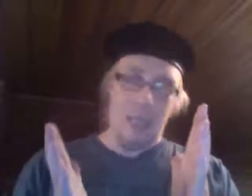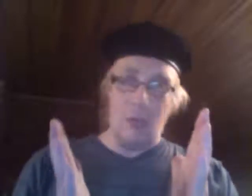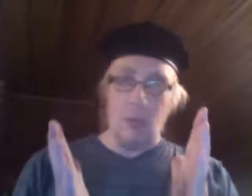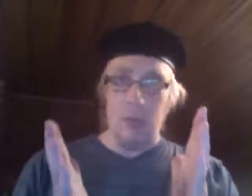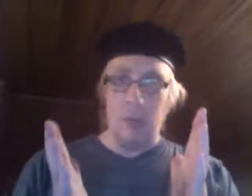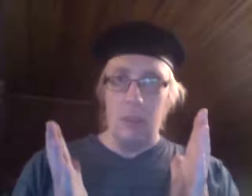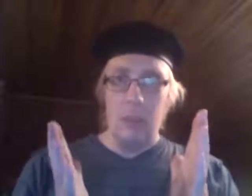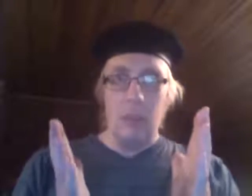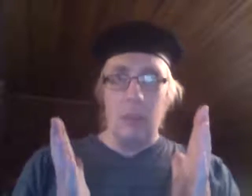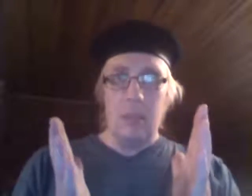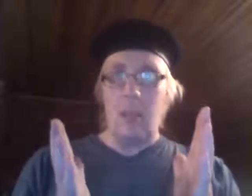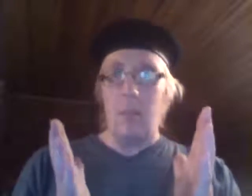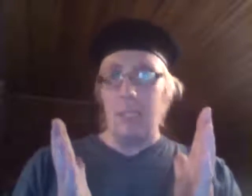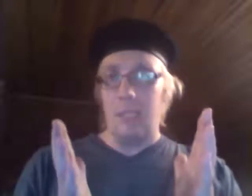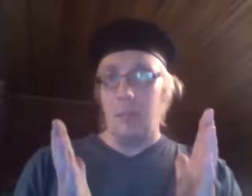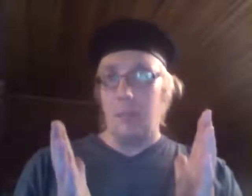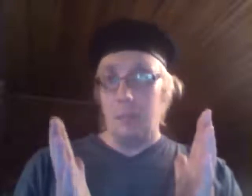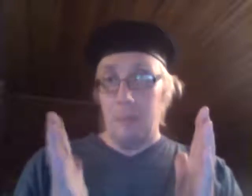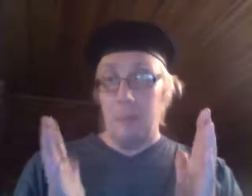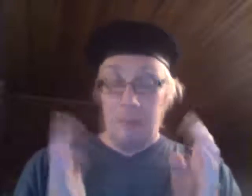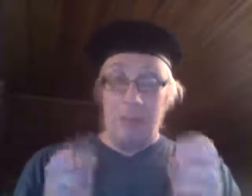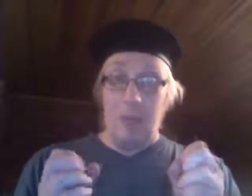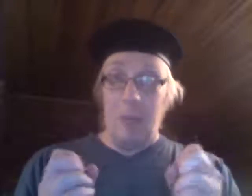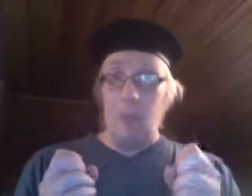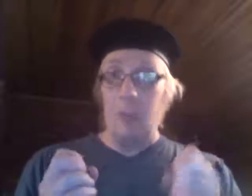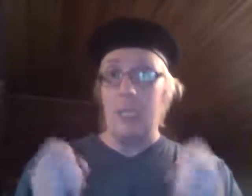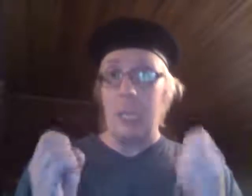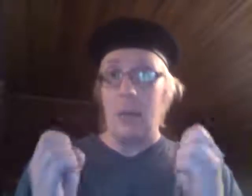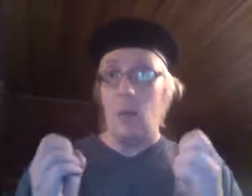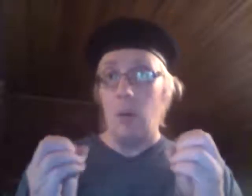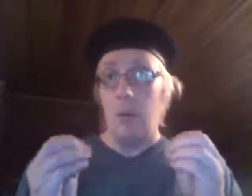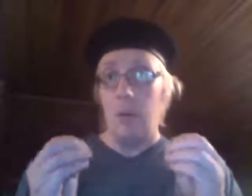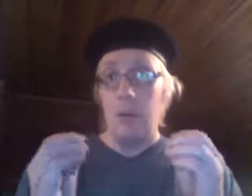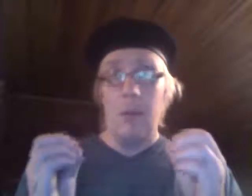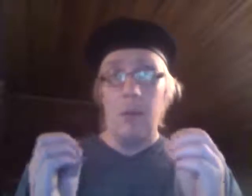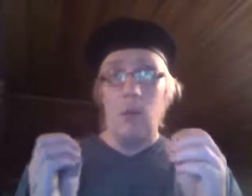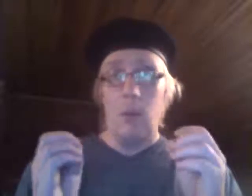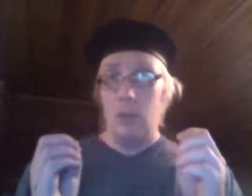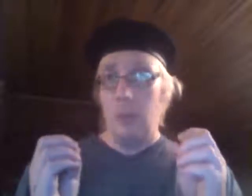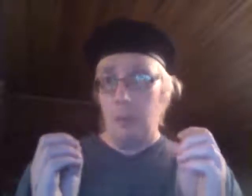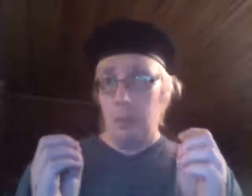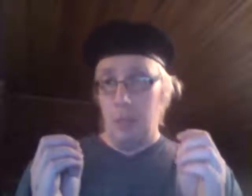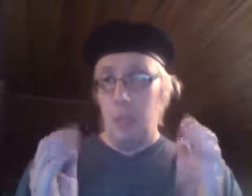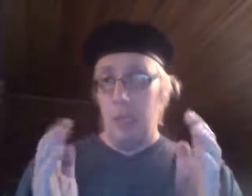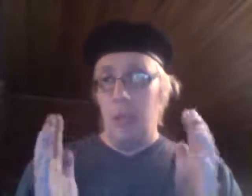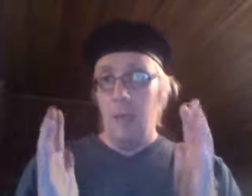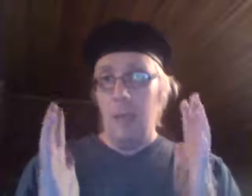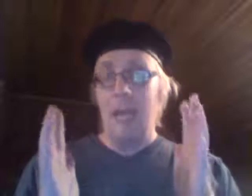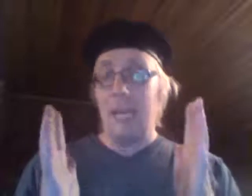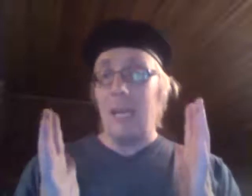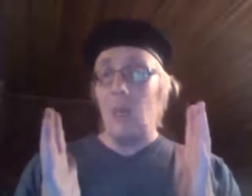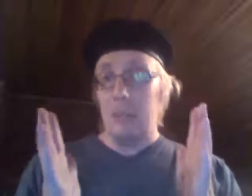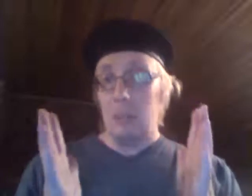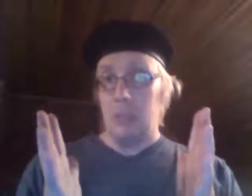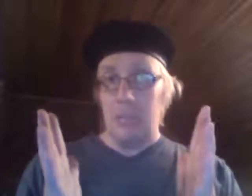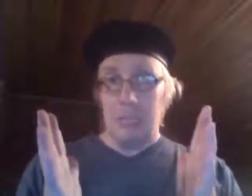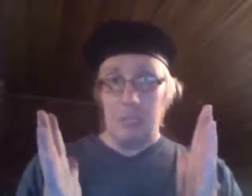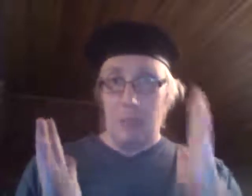kauppatasapainoa ja muita, että tämä on huono sopimus ja muita. Mä lähden kauppasotaan, että mä saan